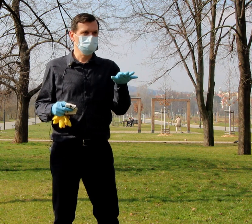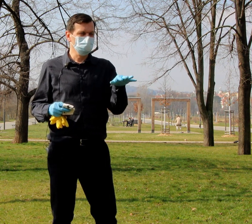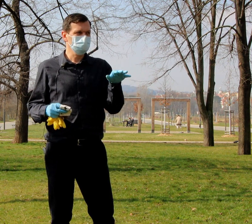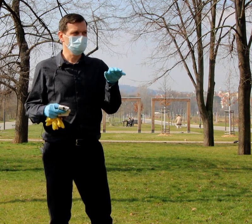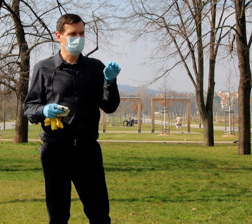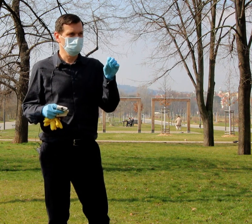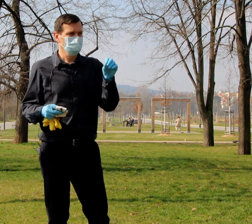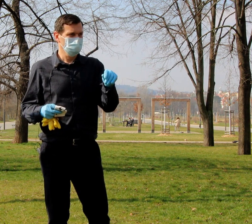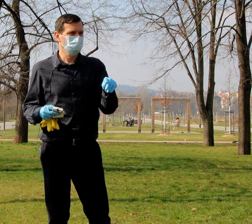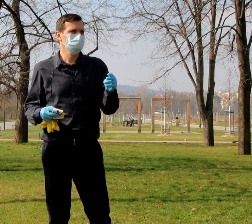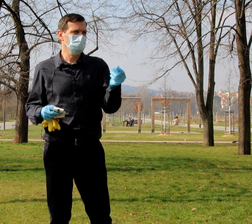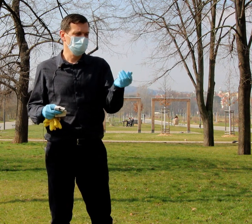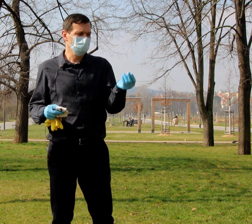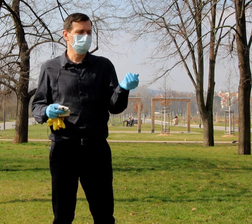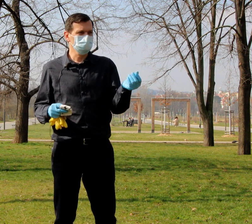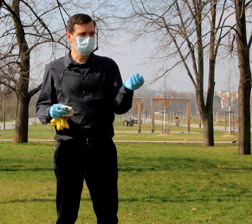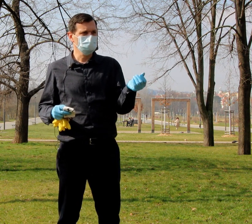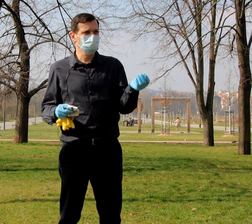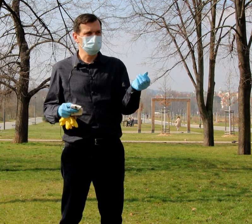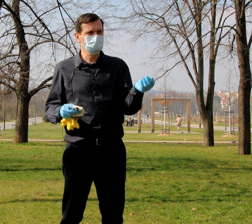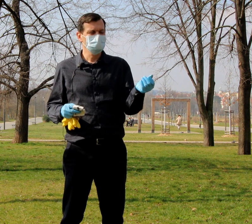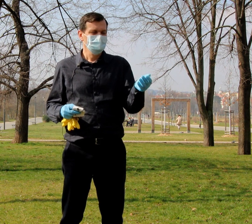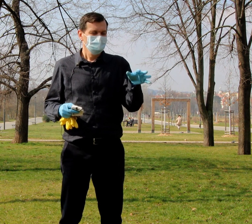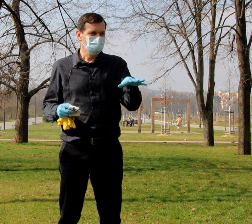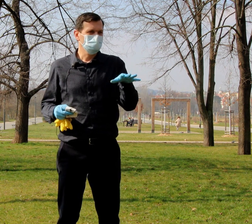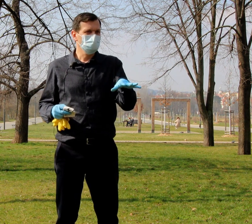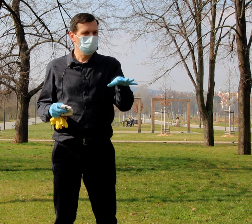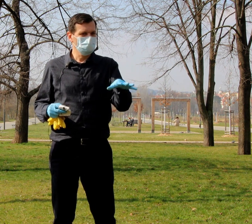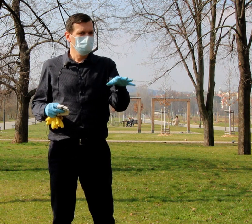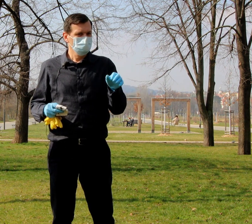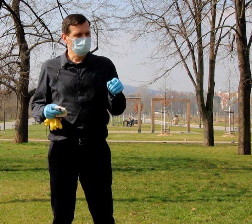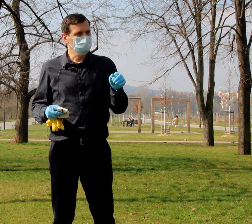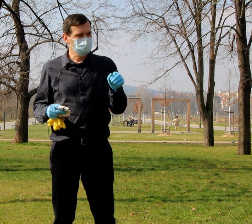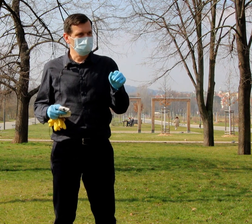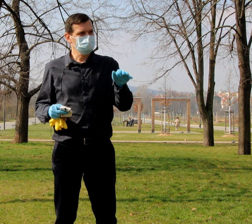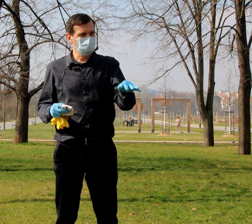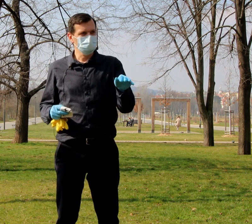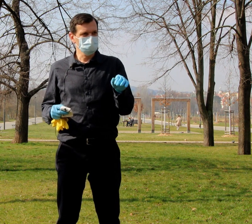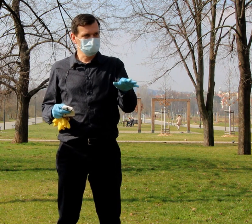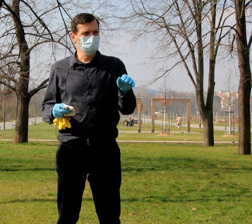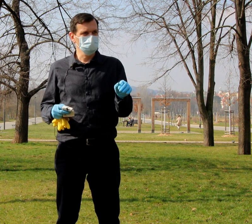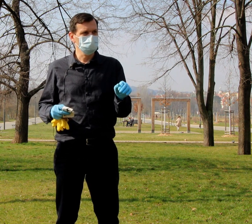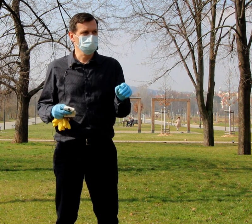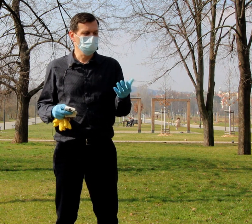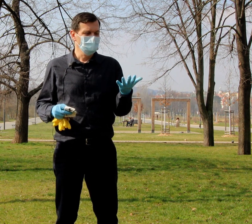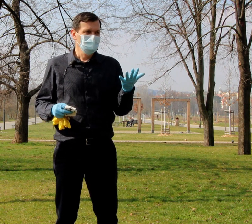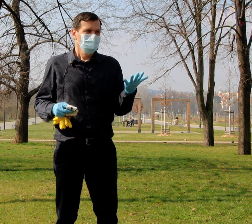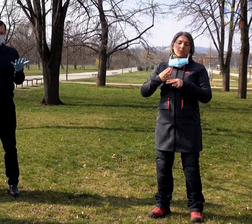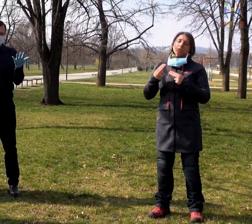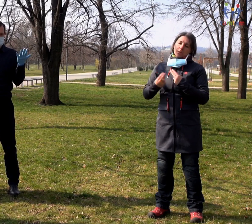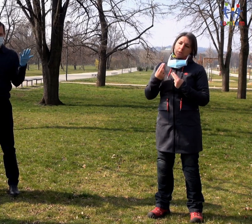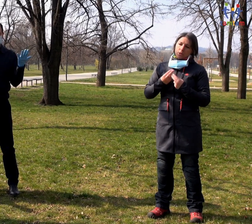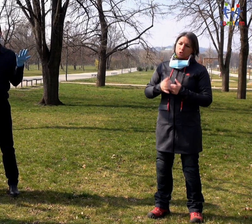pokud by byl někdo z nich infekční a měl potřísněné ruce, tak by mohl to na mě přenést právě přes tímhle tím způsobem.